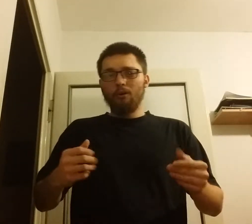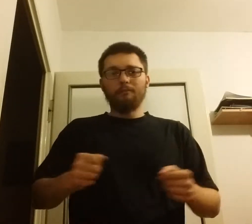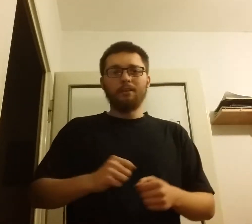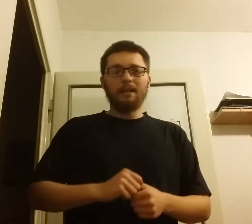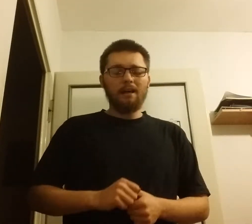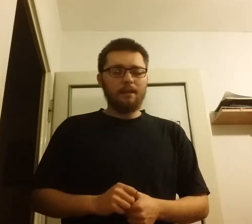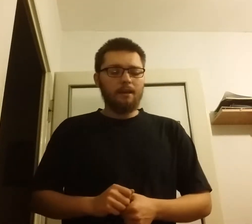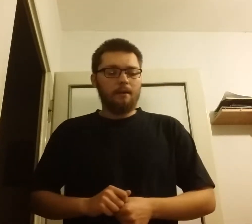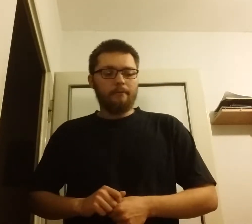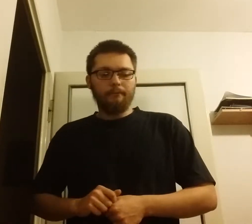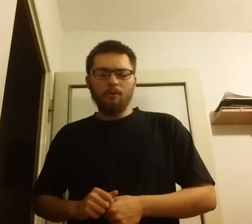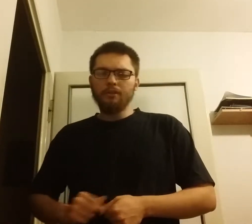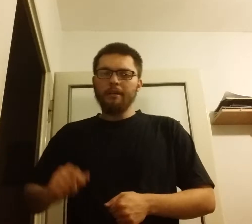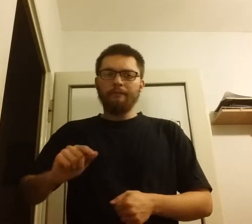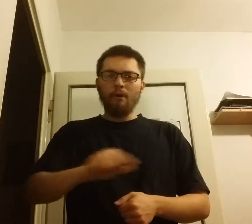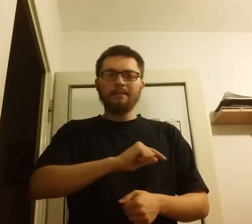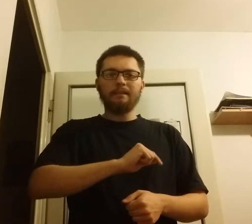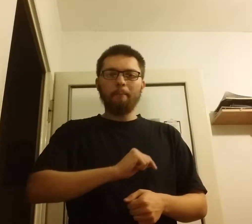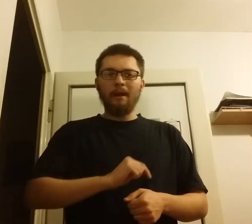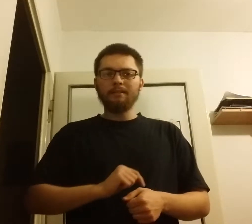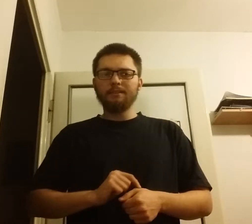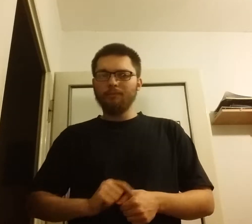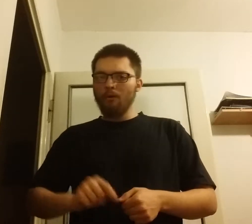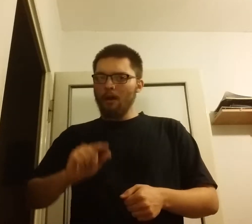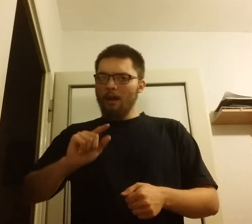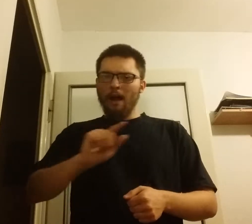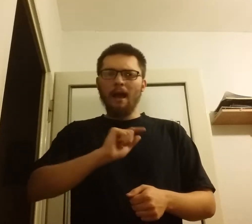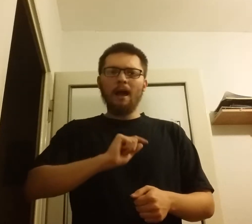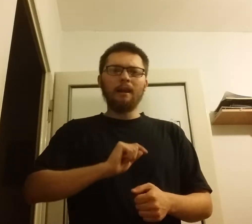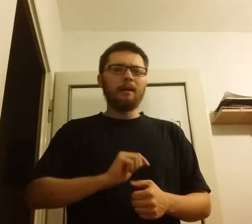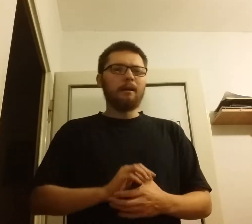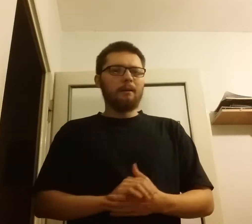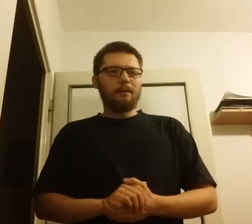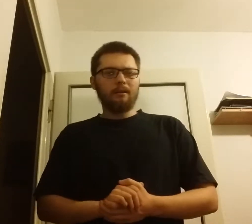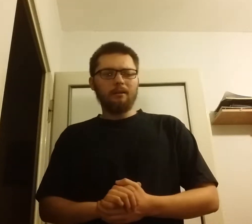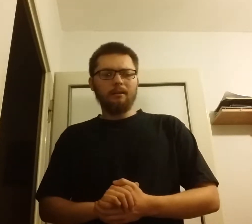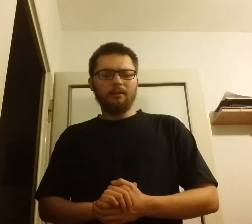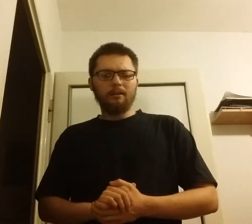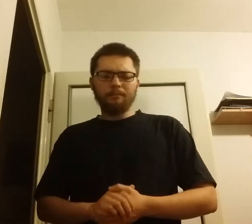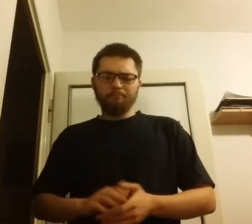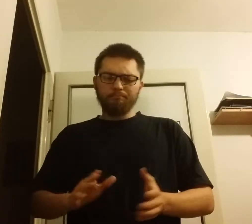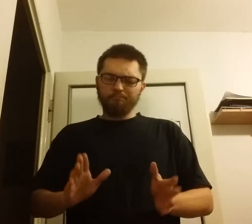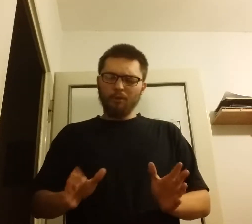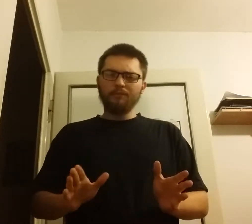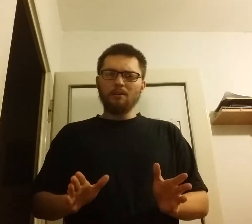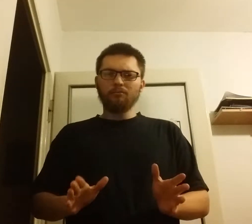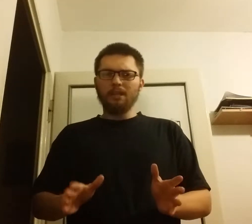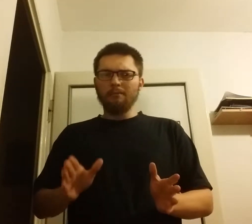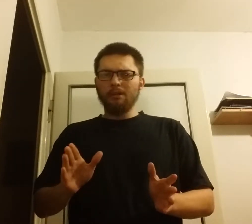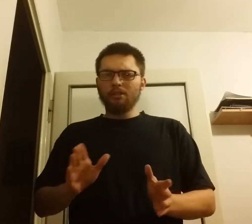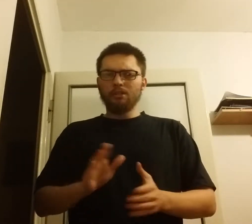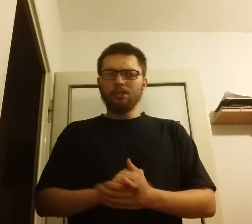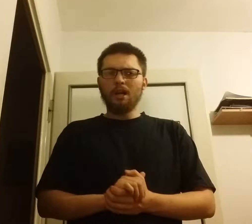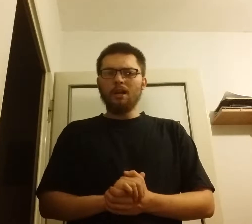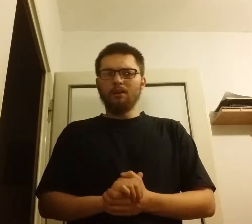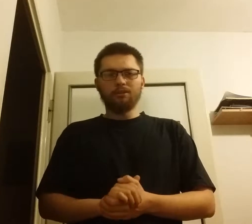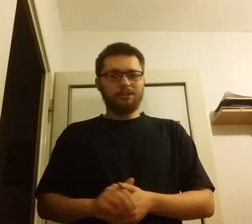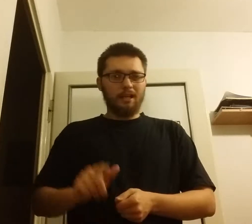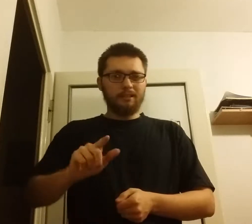wygranej wojnie własne państwo, ale pod warunkiem, że Rosjanie